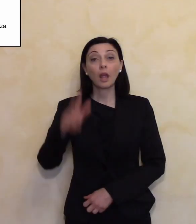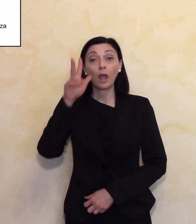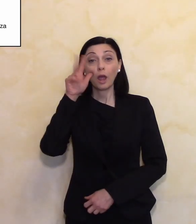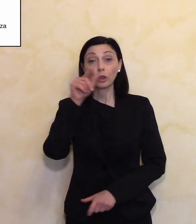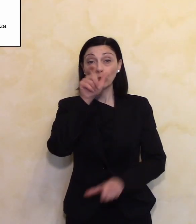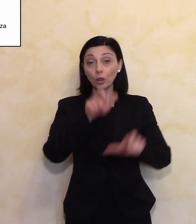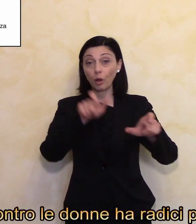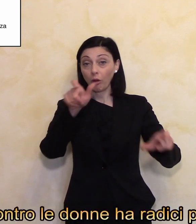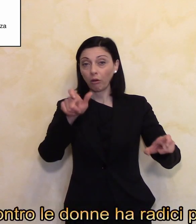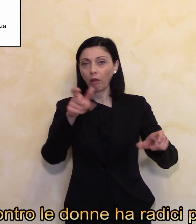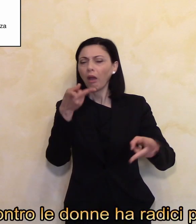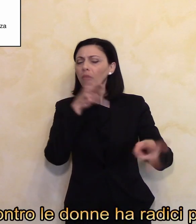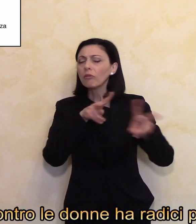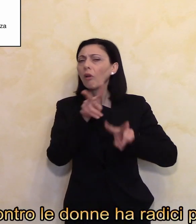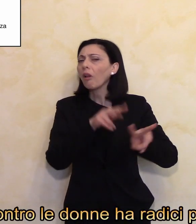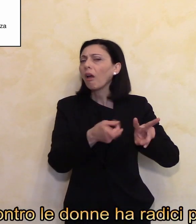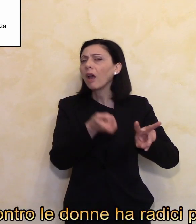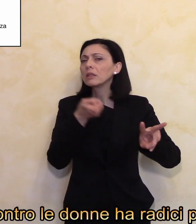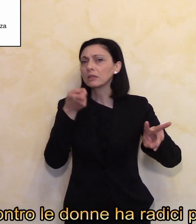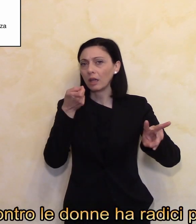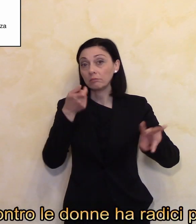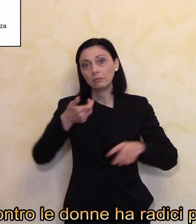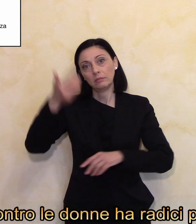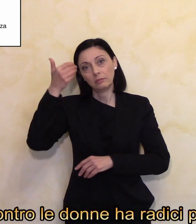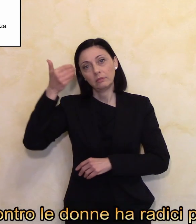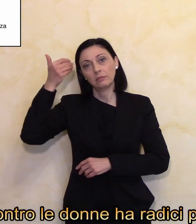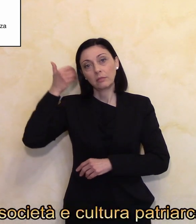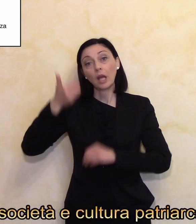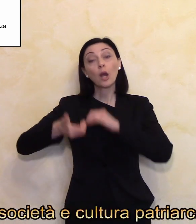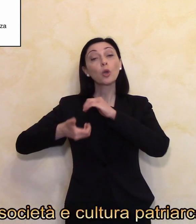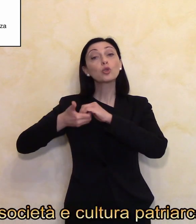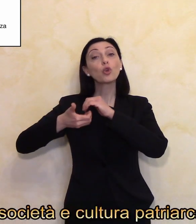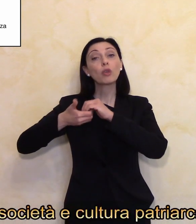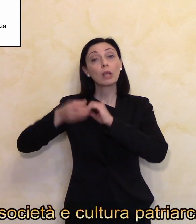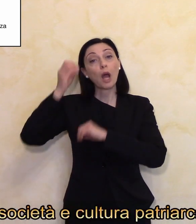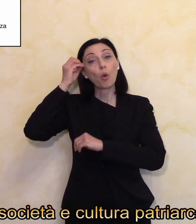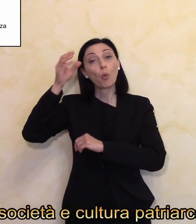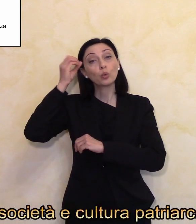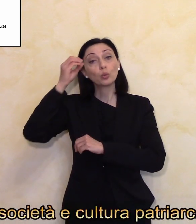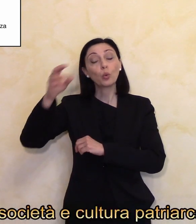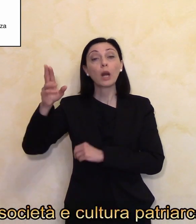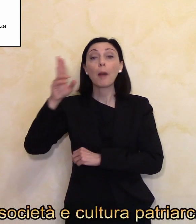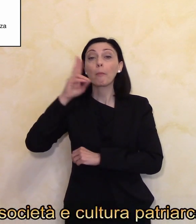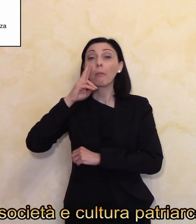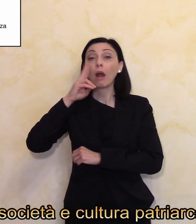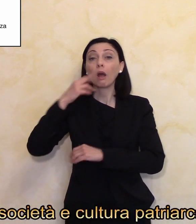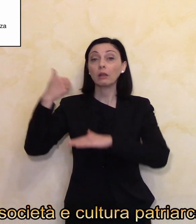La violenza contro le donne ha radici profonde nella nostra società e cultura patriarcali dove